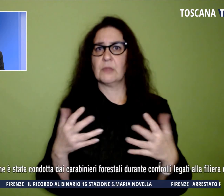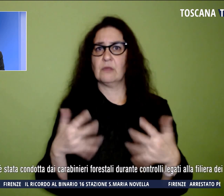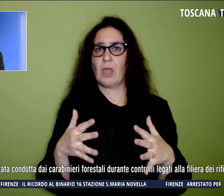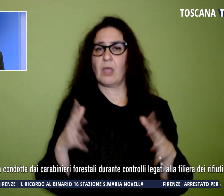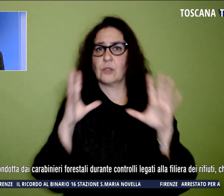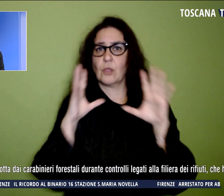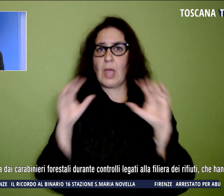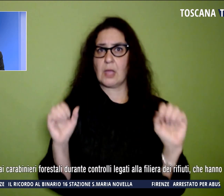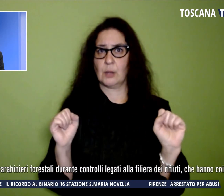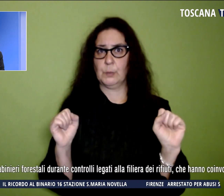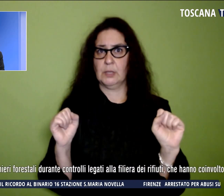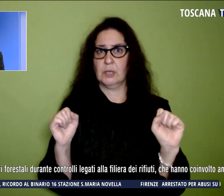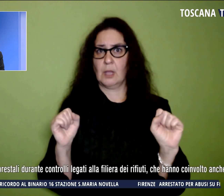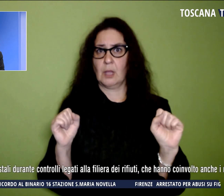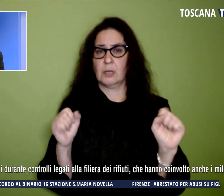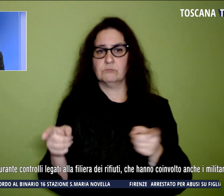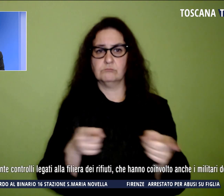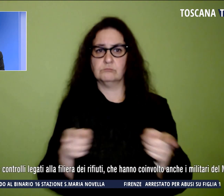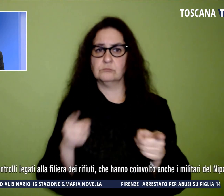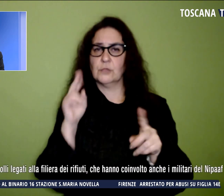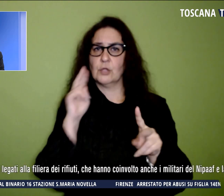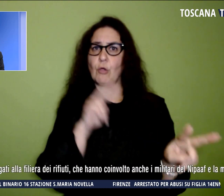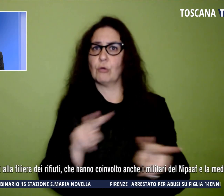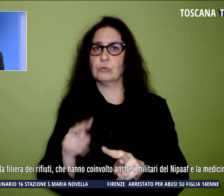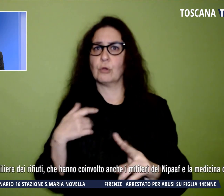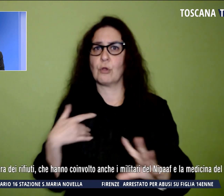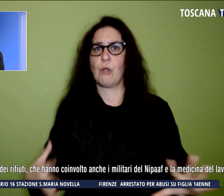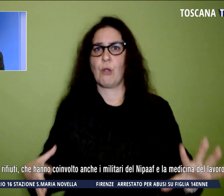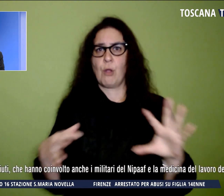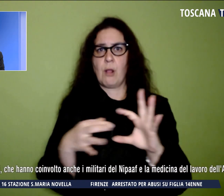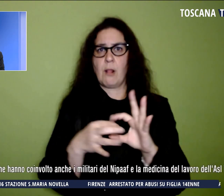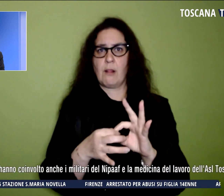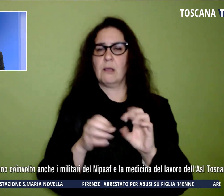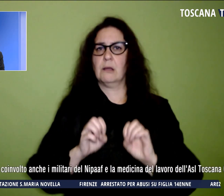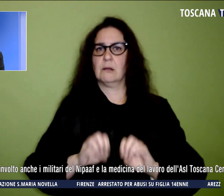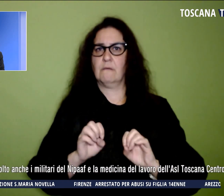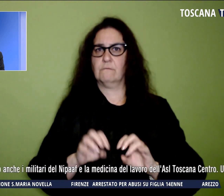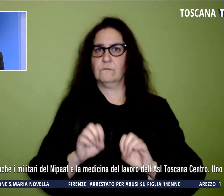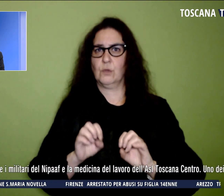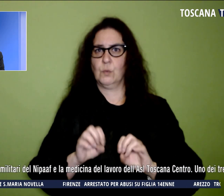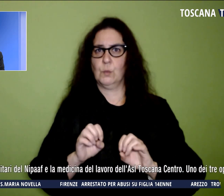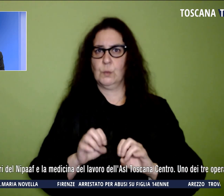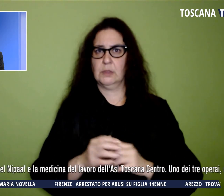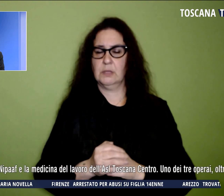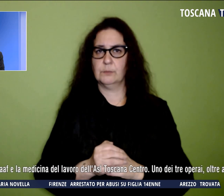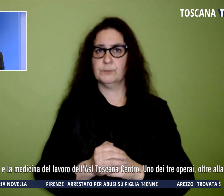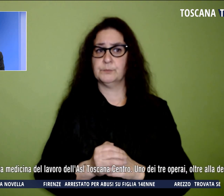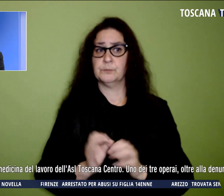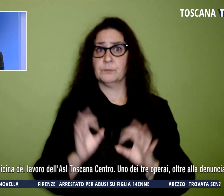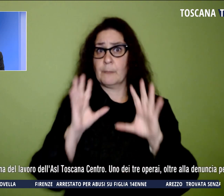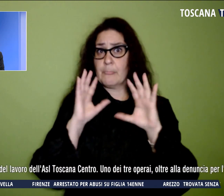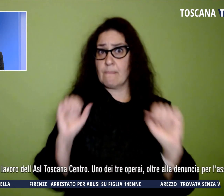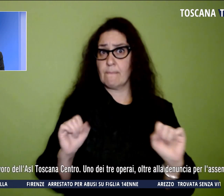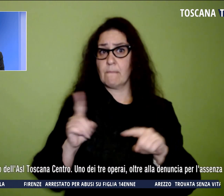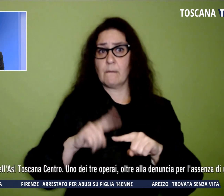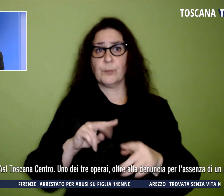durante controlli legati alla filiera dei rifiuti che hanno coinvolto i militari e i tecnici della